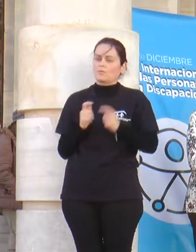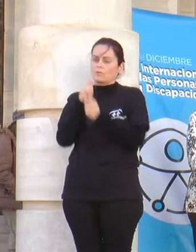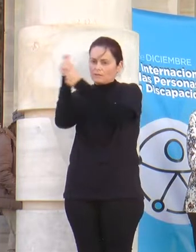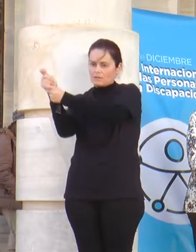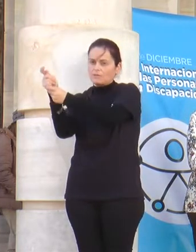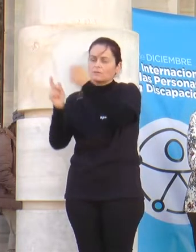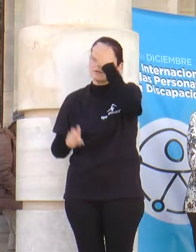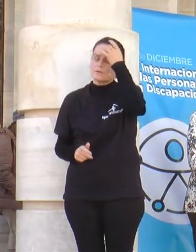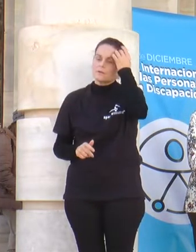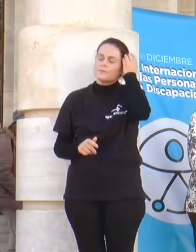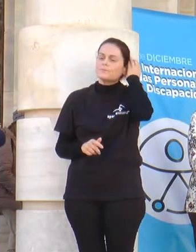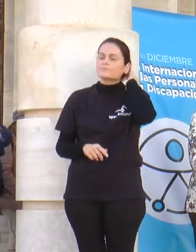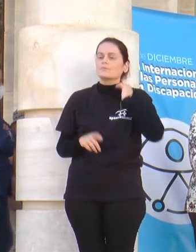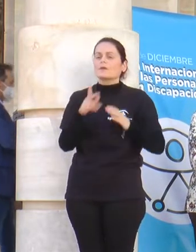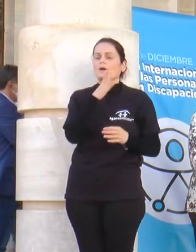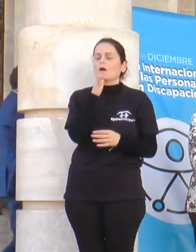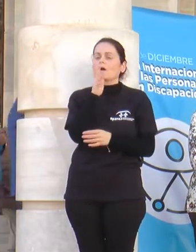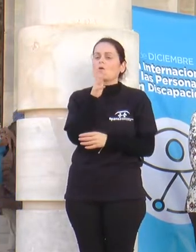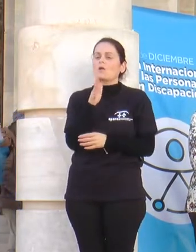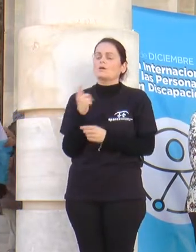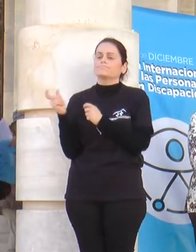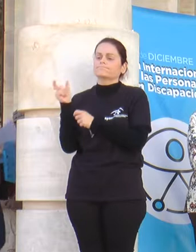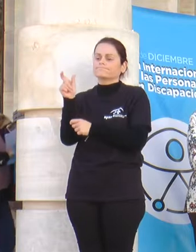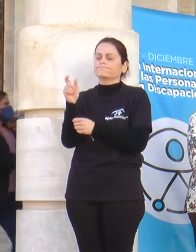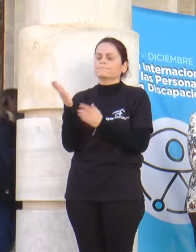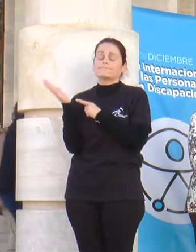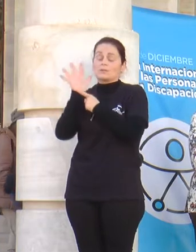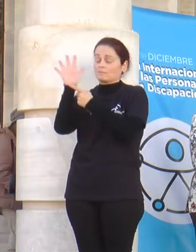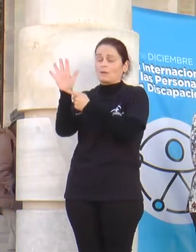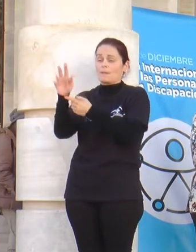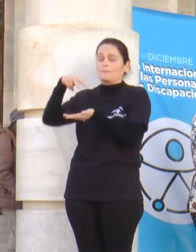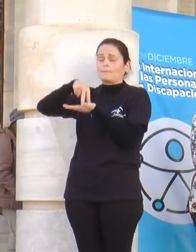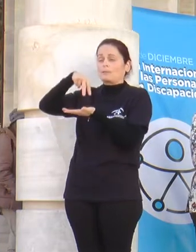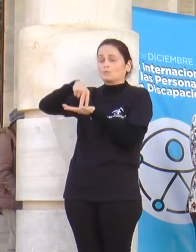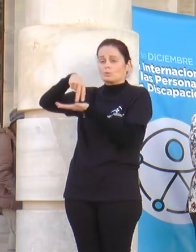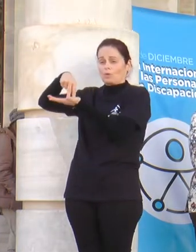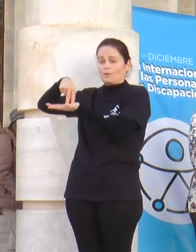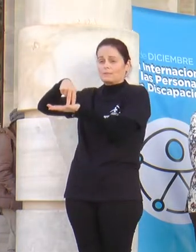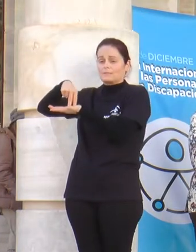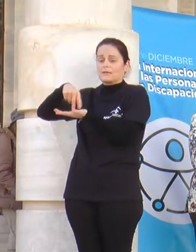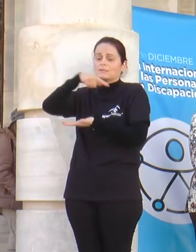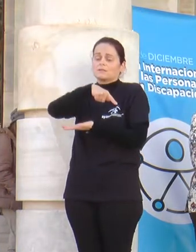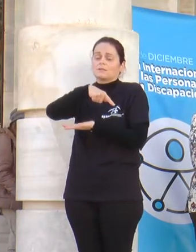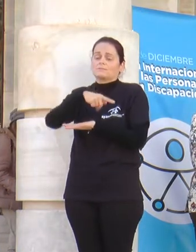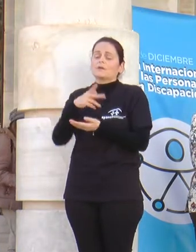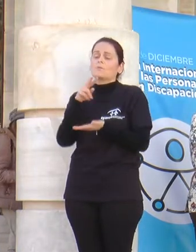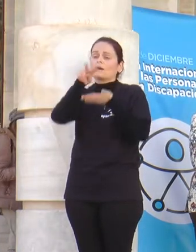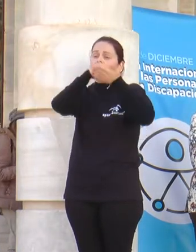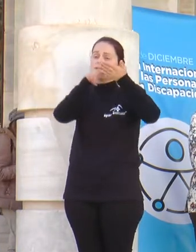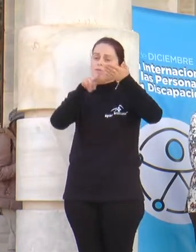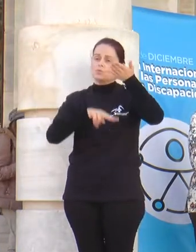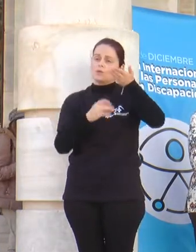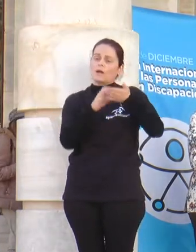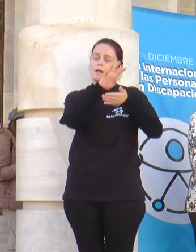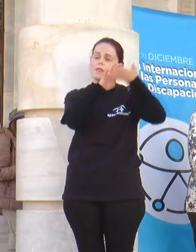más, cedemos la palabra a los protagonistas del día, quienes van a dar lectura del